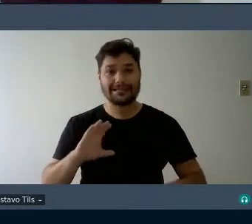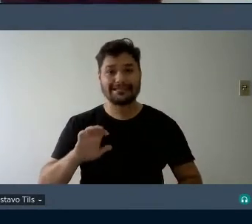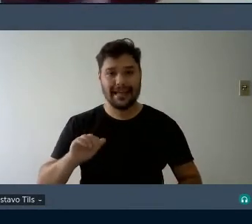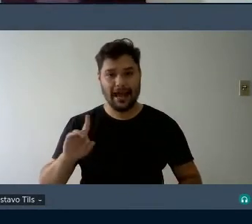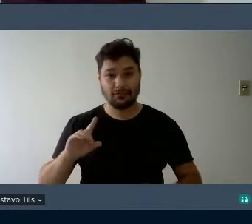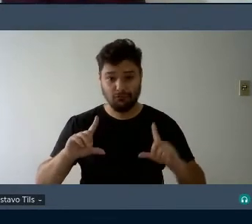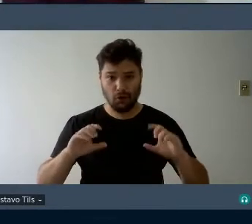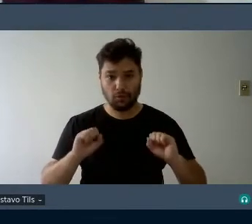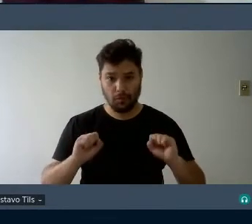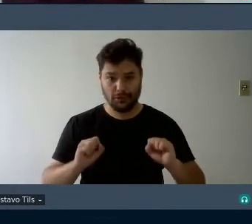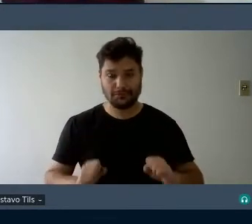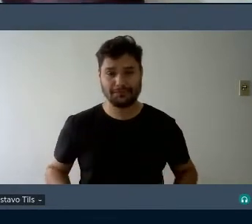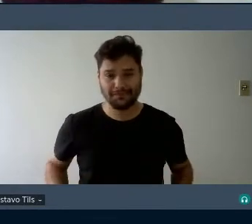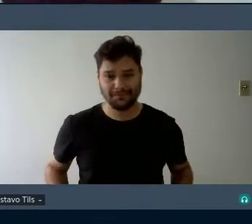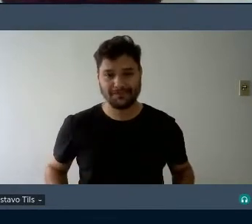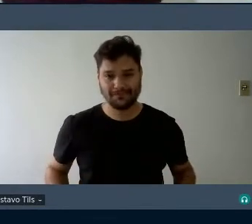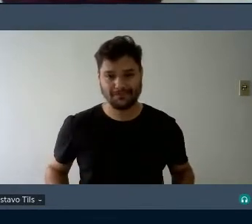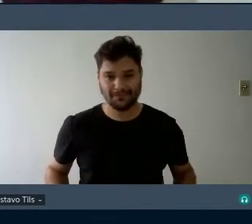foto